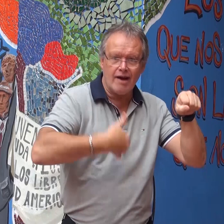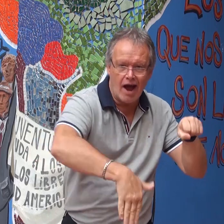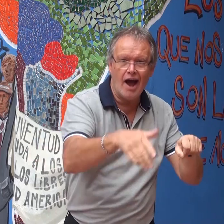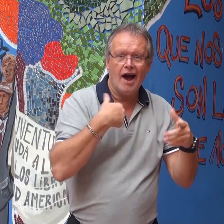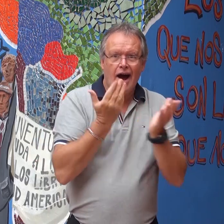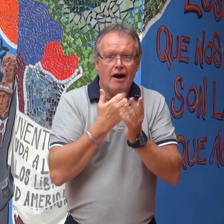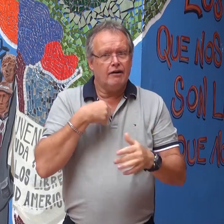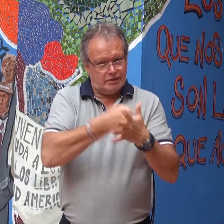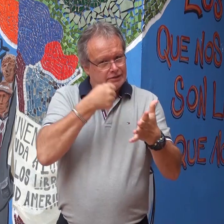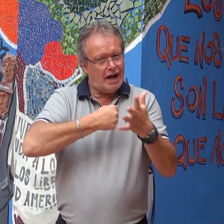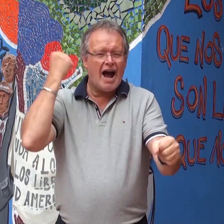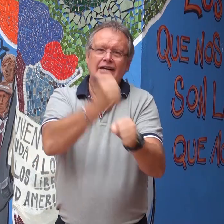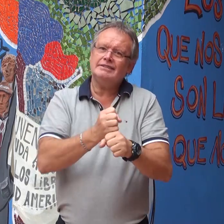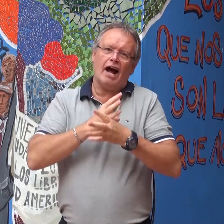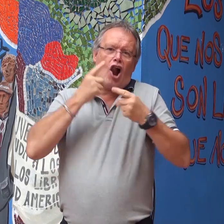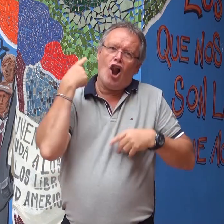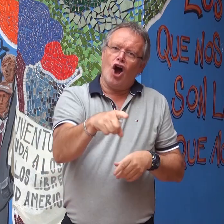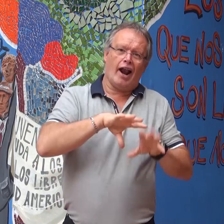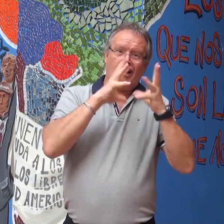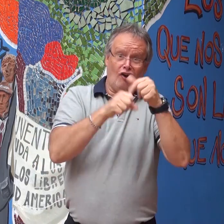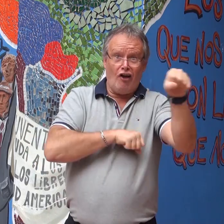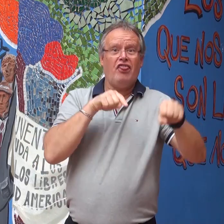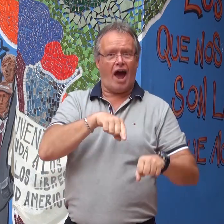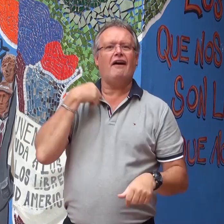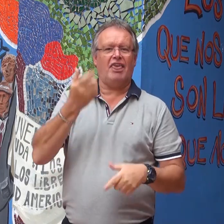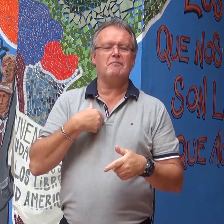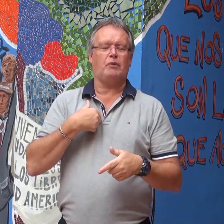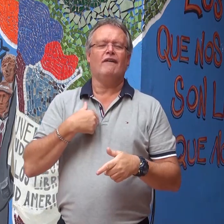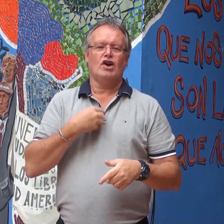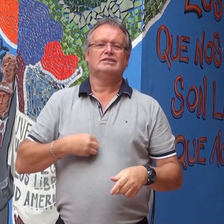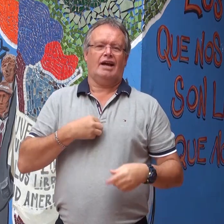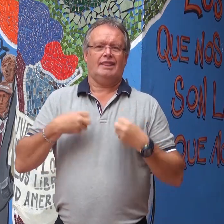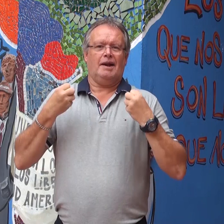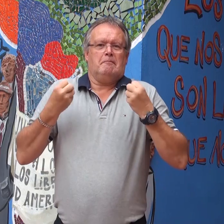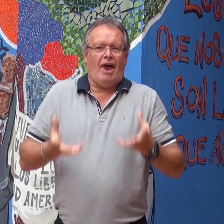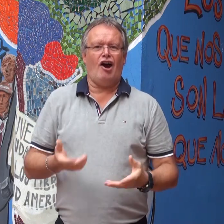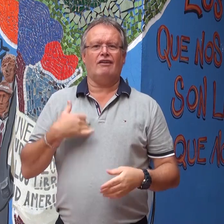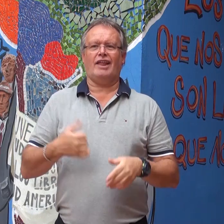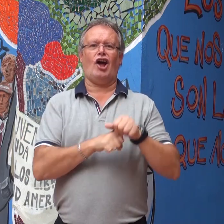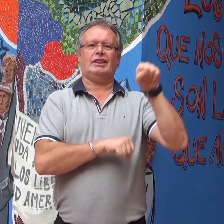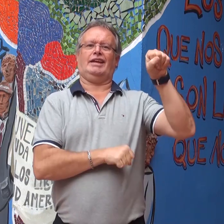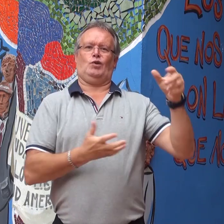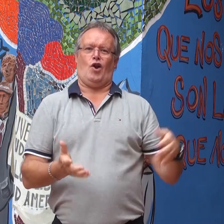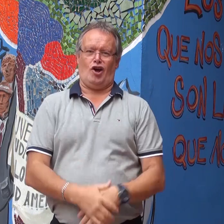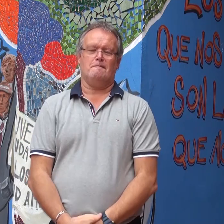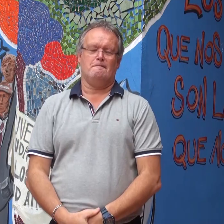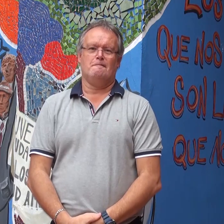como que ahora voy a poder recibirme, me ganas de estudiar, de recibirme, luchar hasta lograr recibir todo eso para que después poder sentirme mejor teniendo el título.